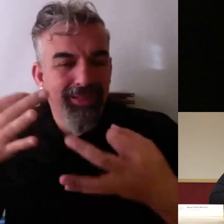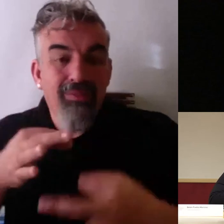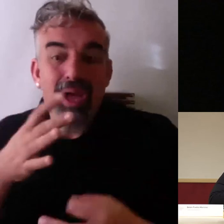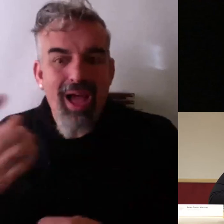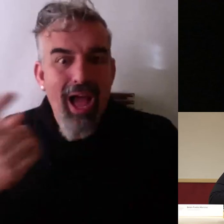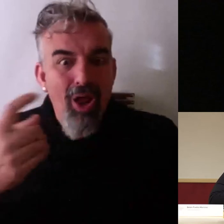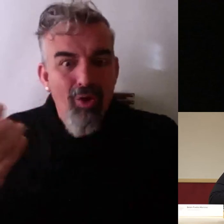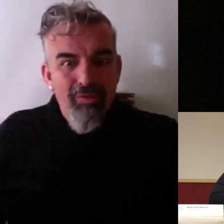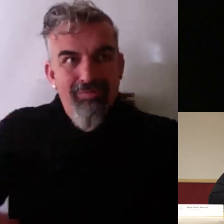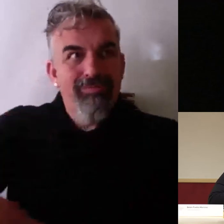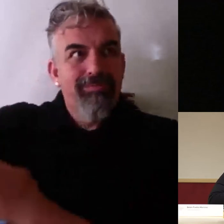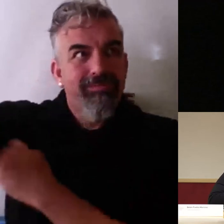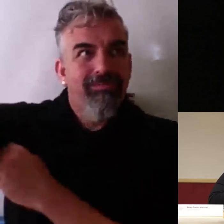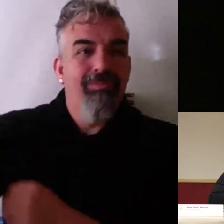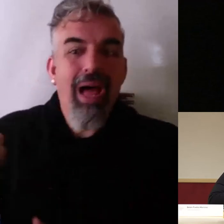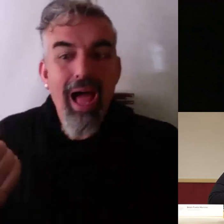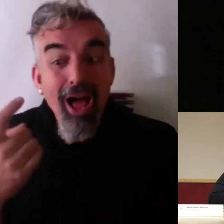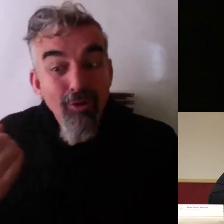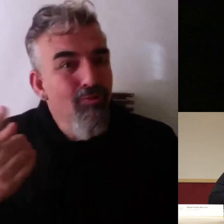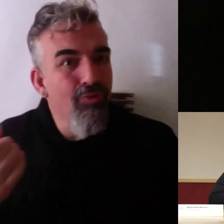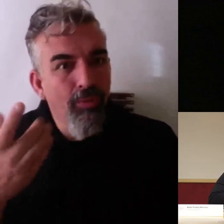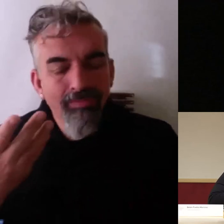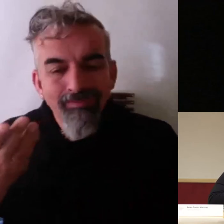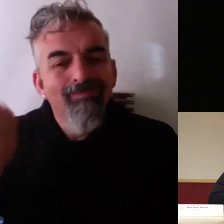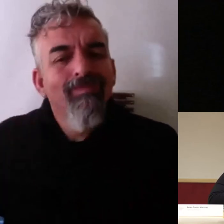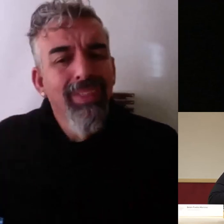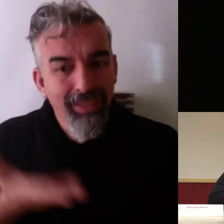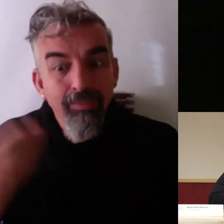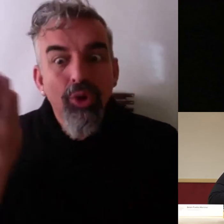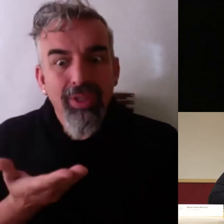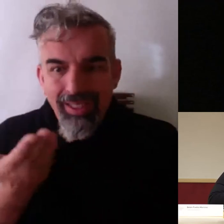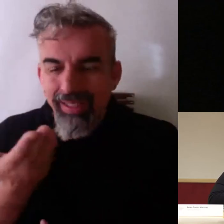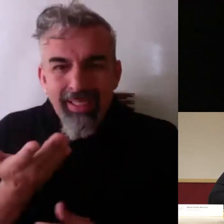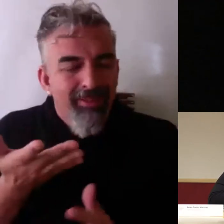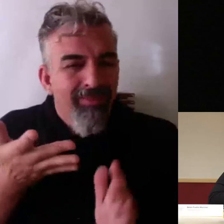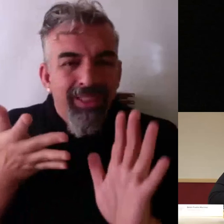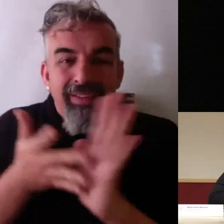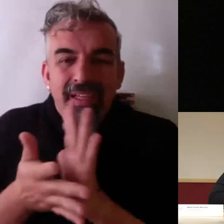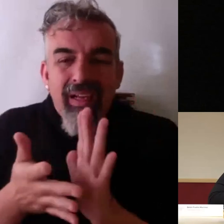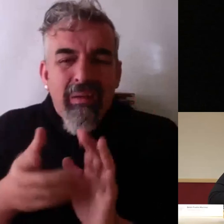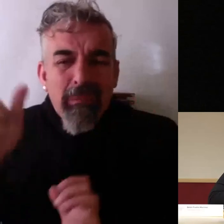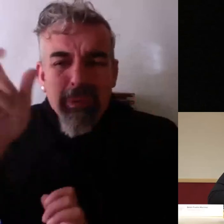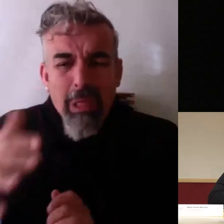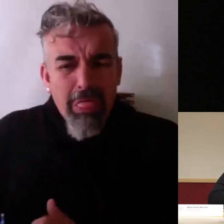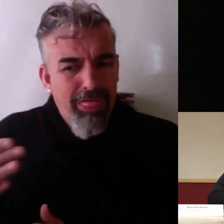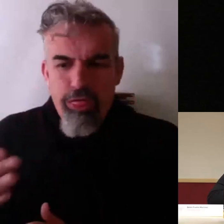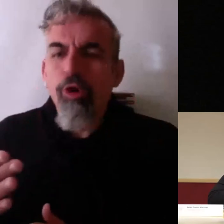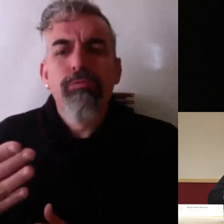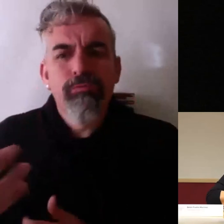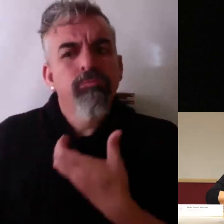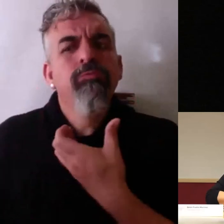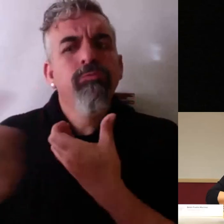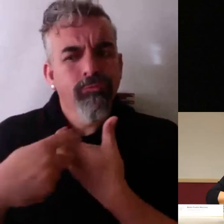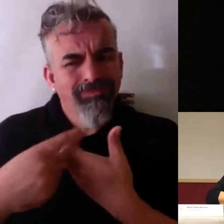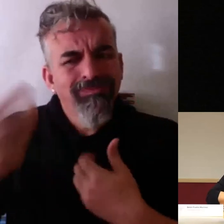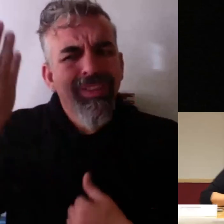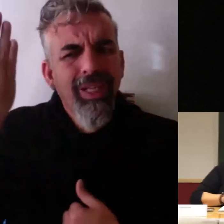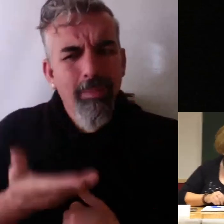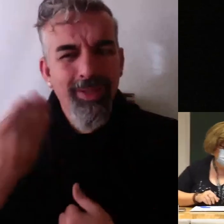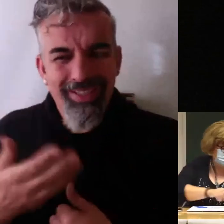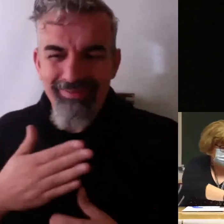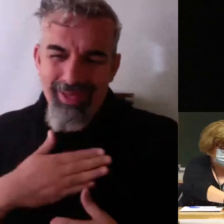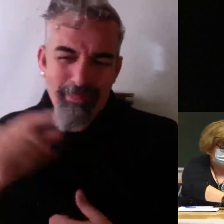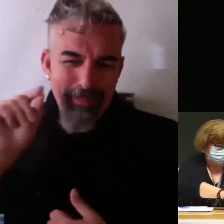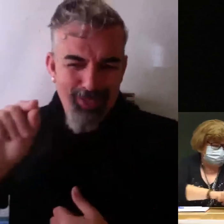no voy a decir que es palabra de Dios pero es que parte implicada no lo siguiente así que ahí está mi minuto gracias